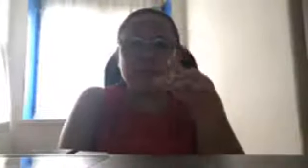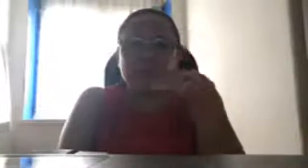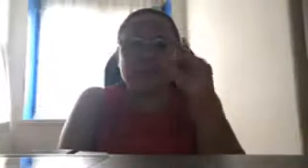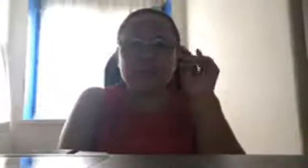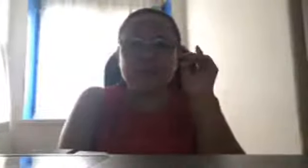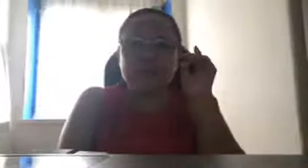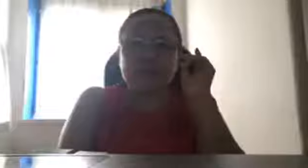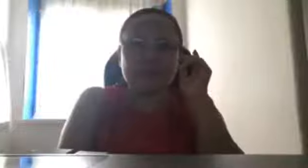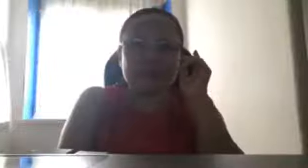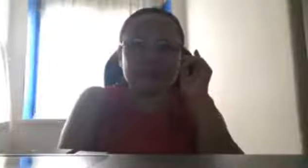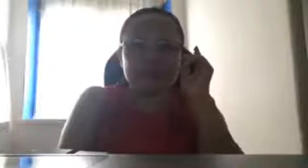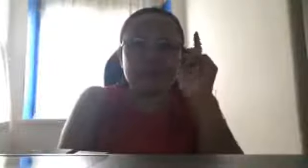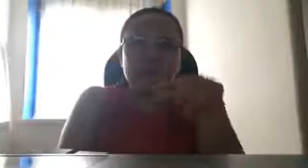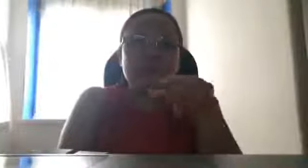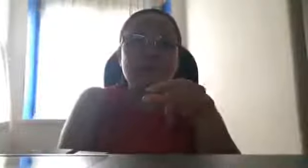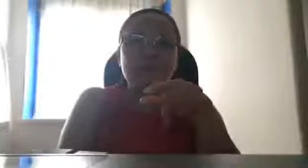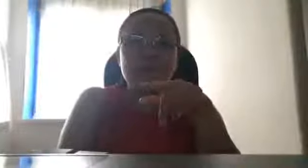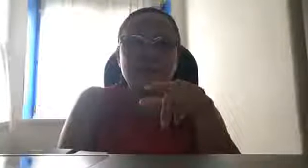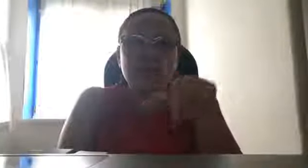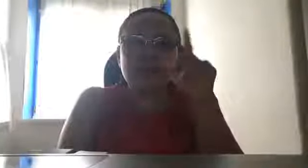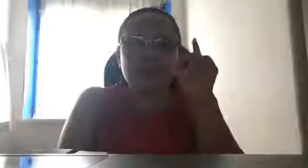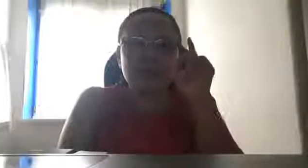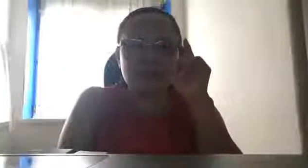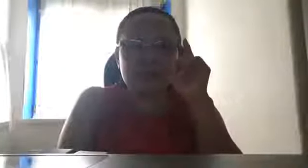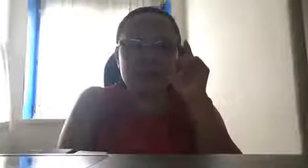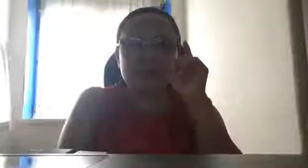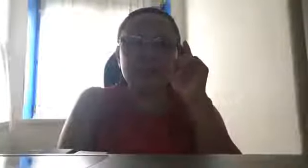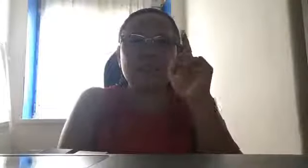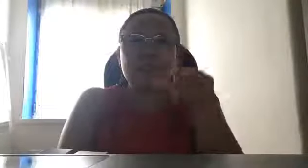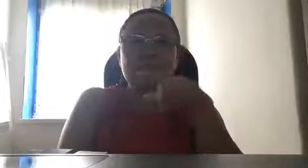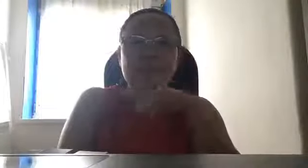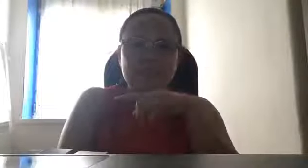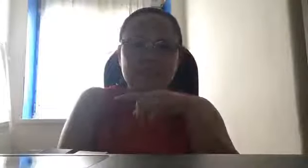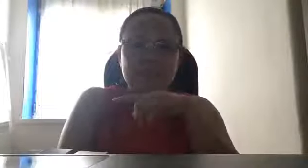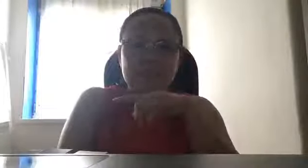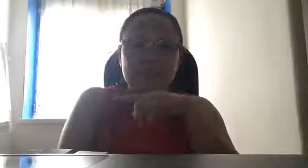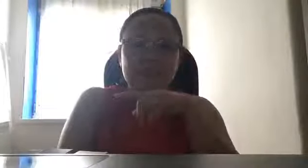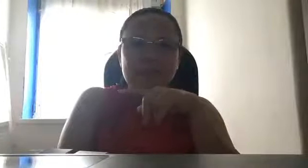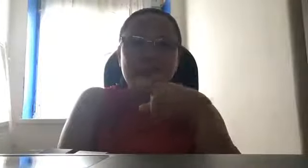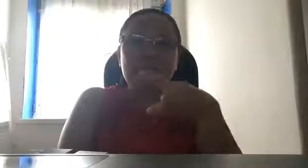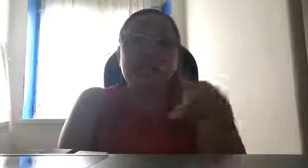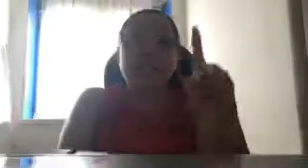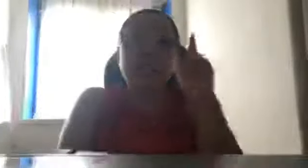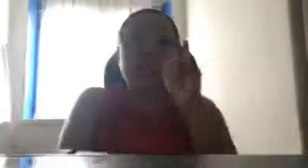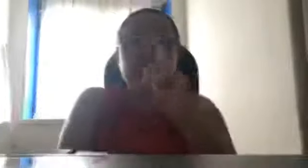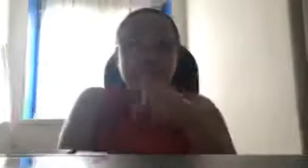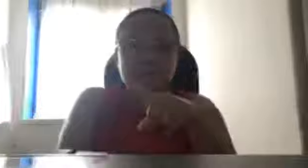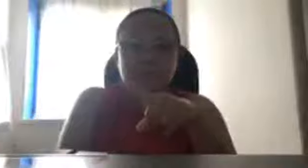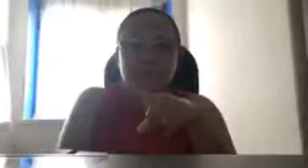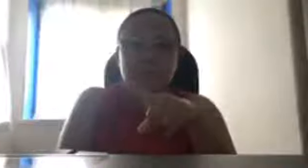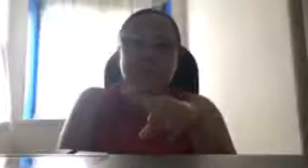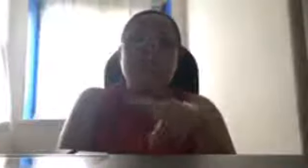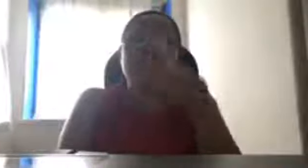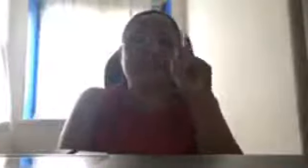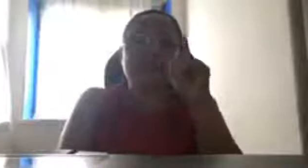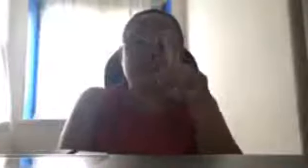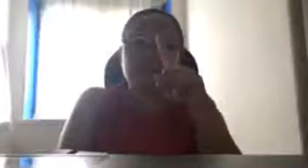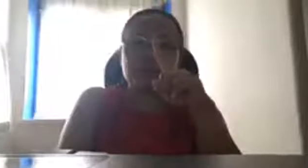aktivista, bali simple lang po kung ano po ang inyong ipinaglalaban. Katulad po sa amin, sa grupo